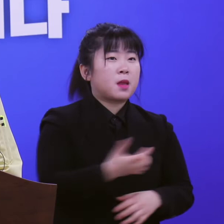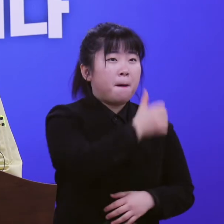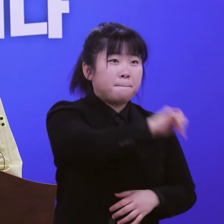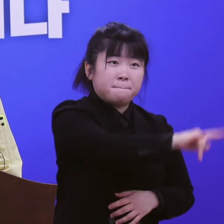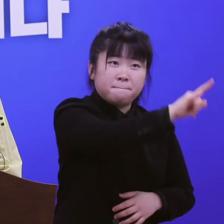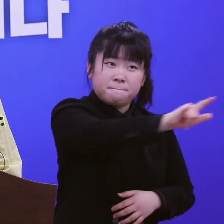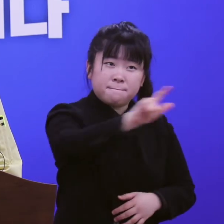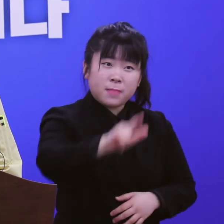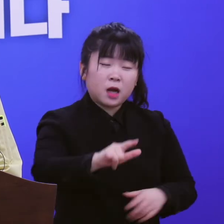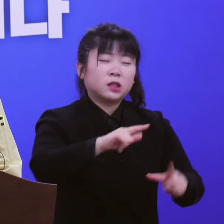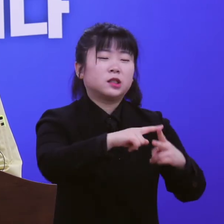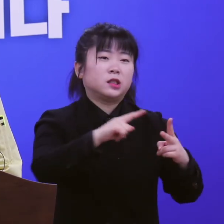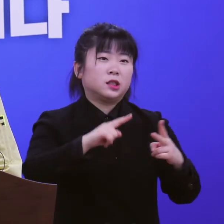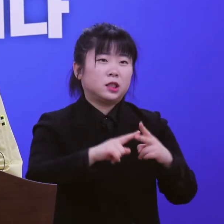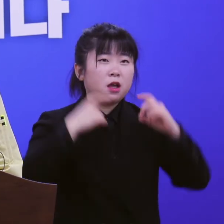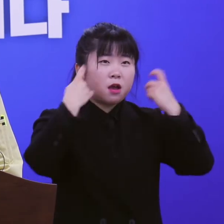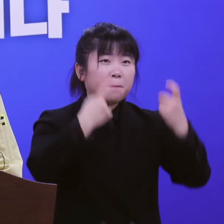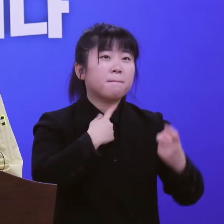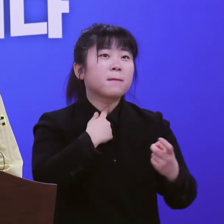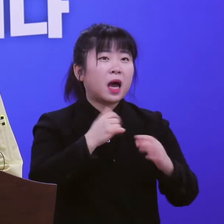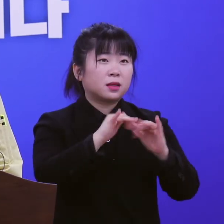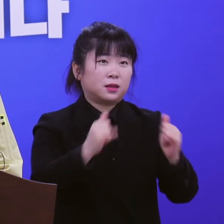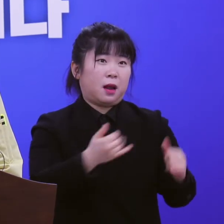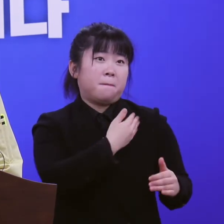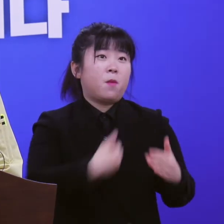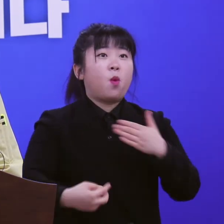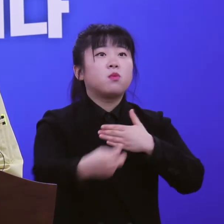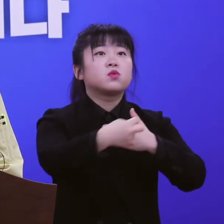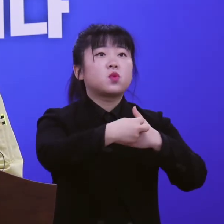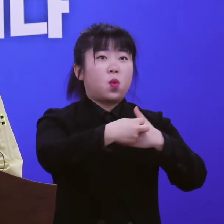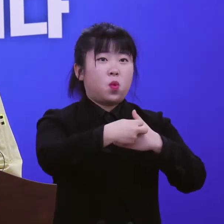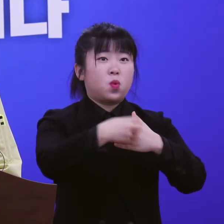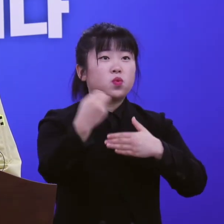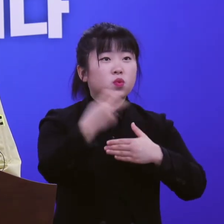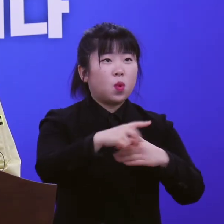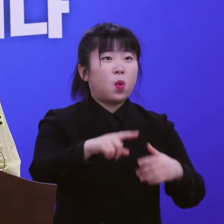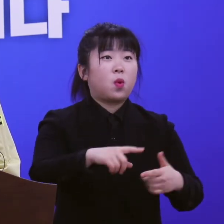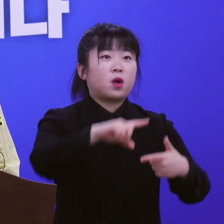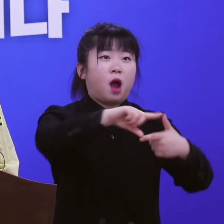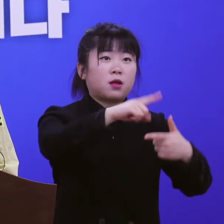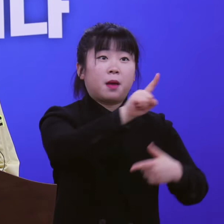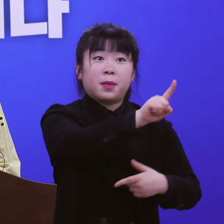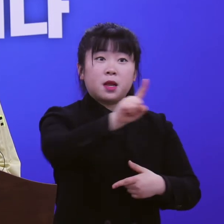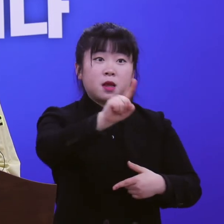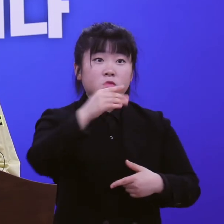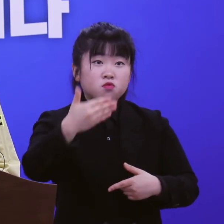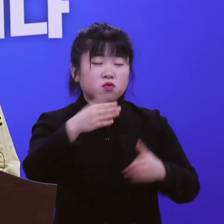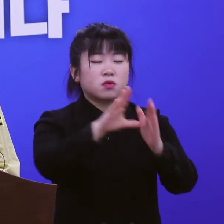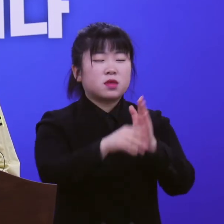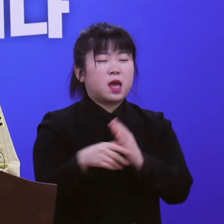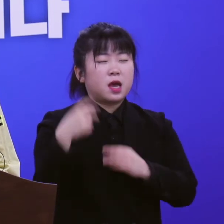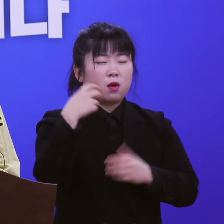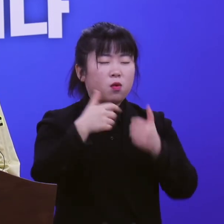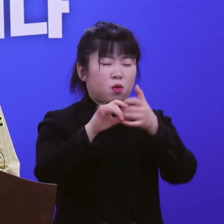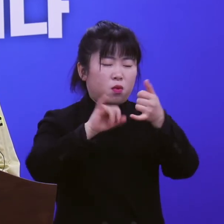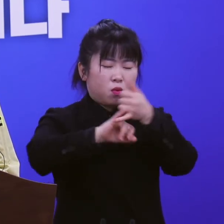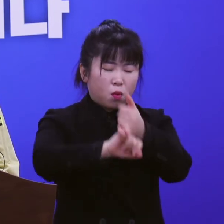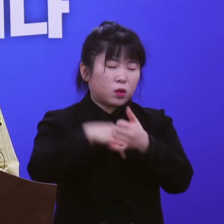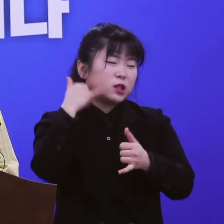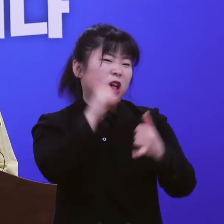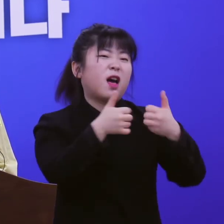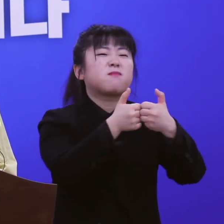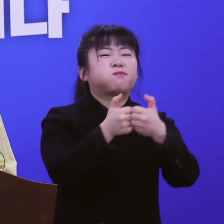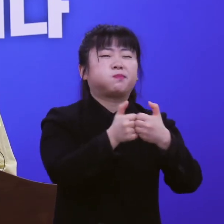여행하고 오신 도민들께서는 가까운 보건소 또는 경남 119를 통해 꼭 상담받으시길 당부